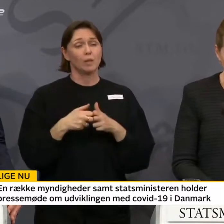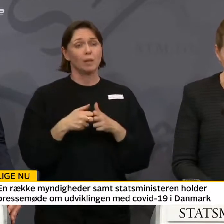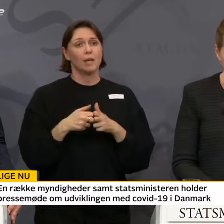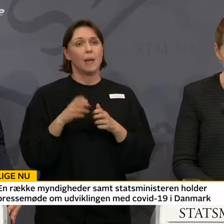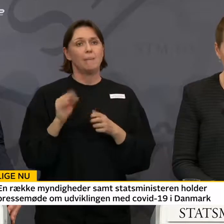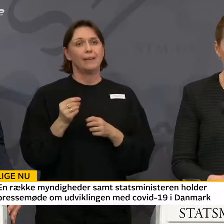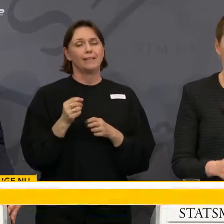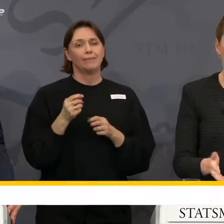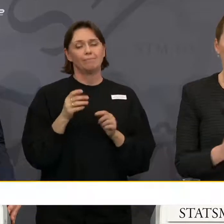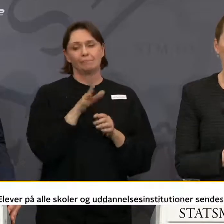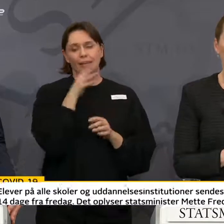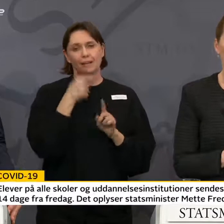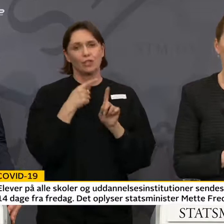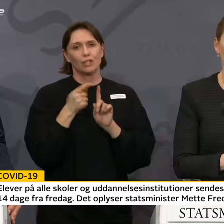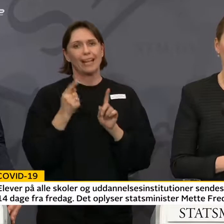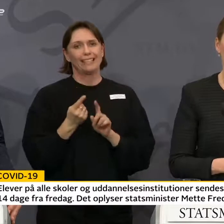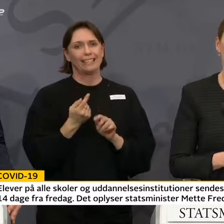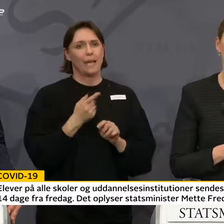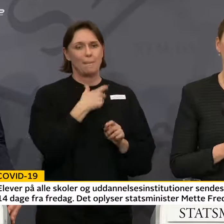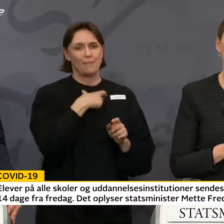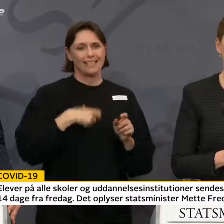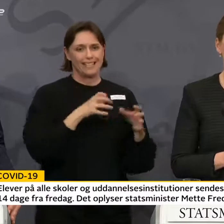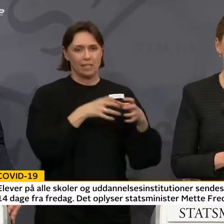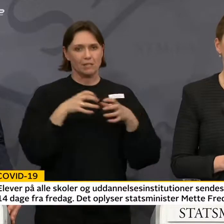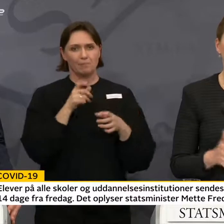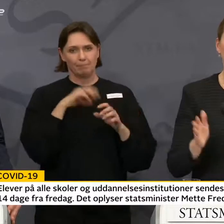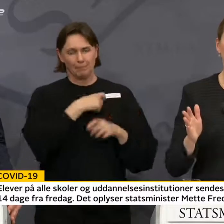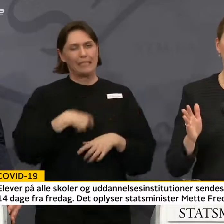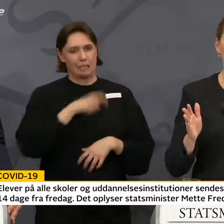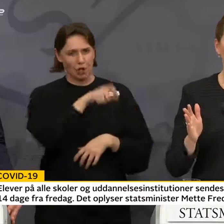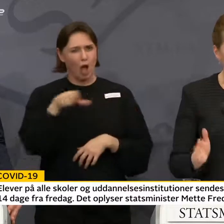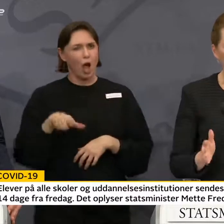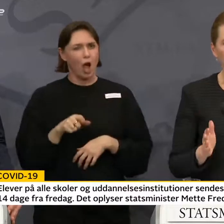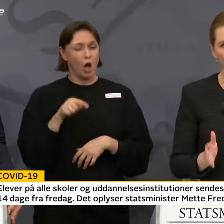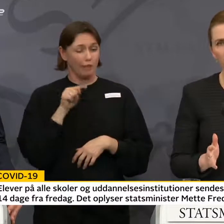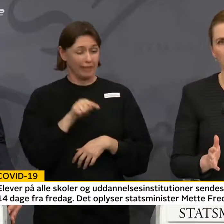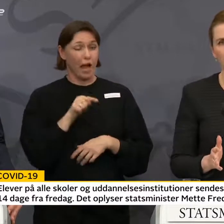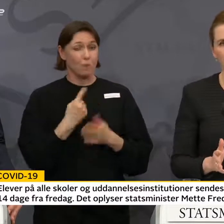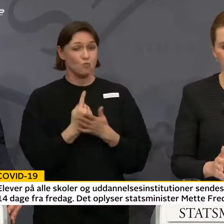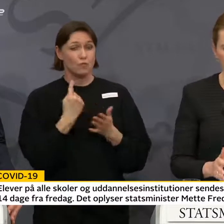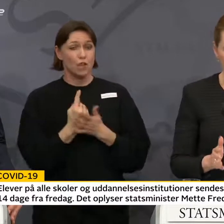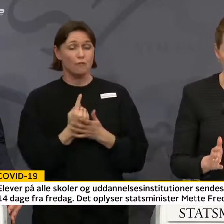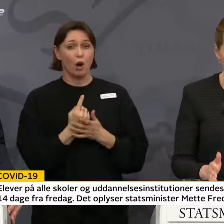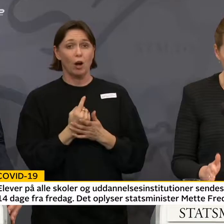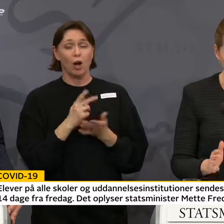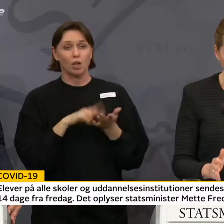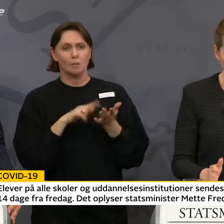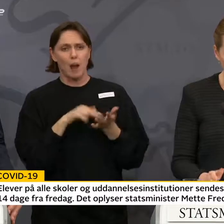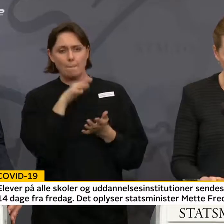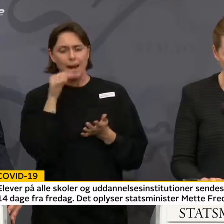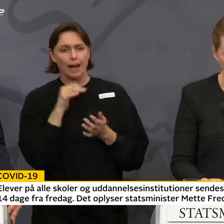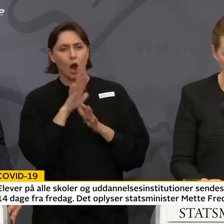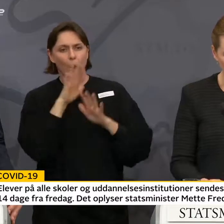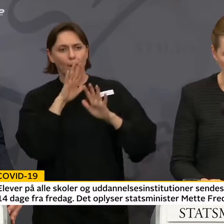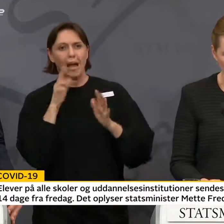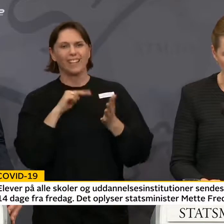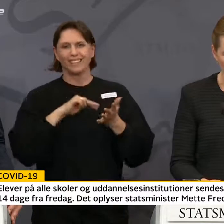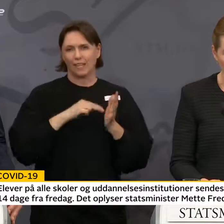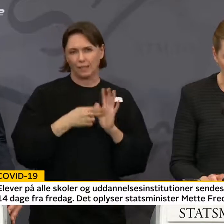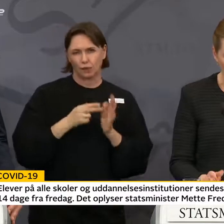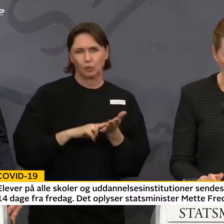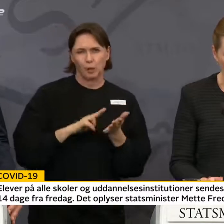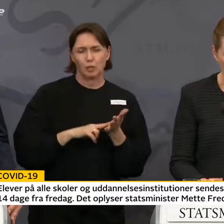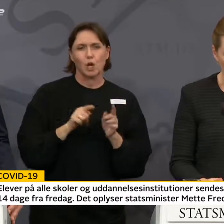ressortministre, hvor der vil være mulighed for at stille de mange opklarende og også mere tekniske spørgsmål,